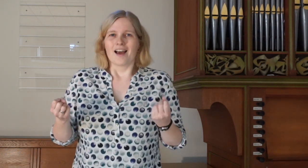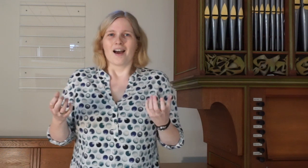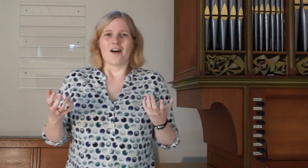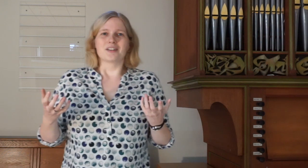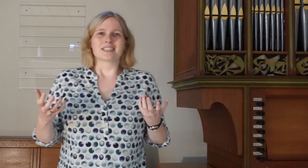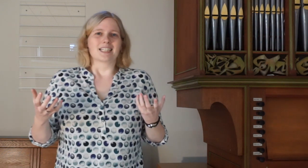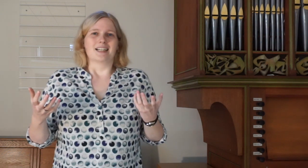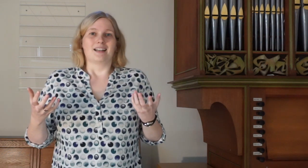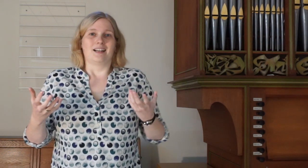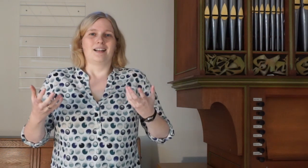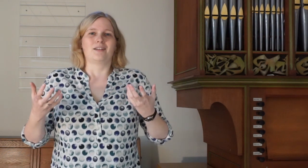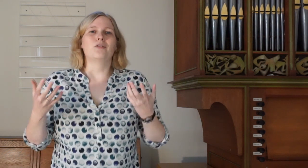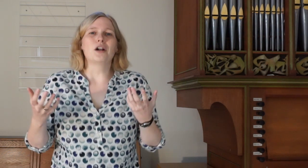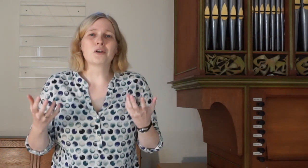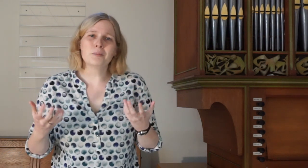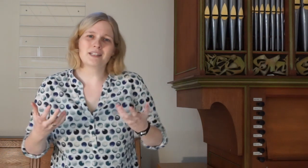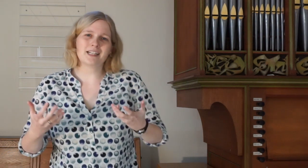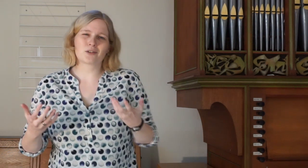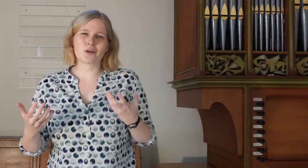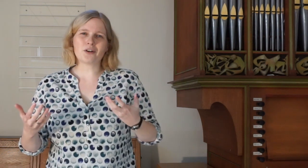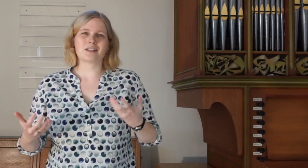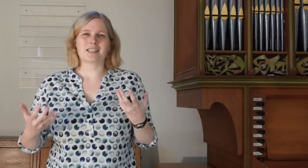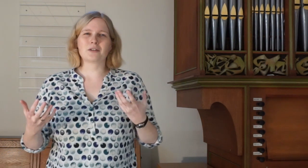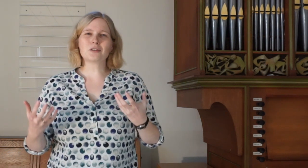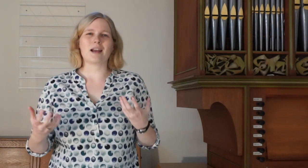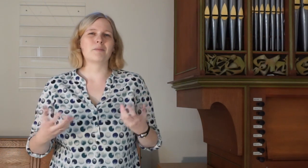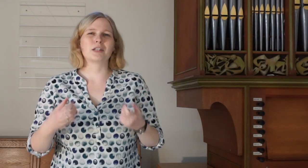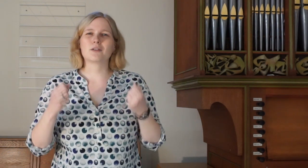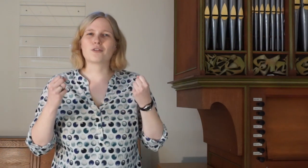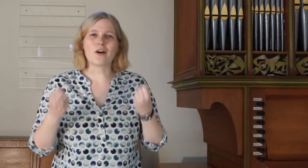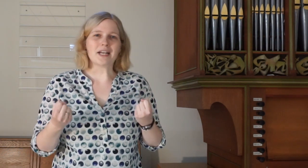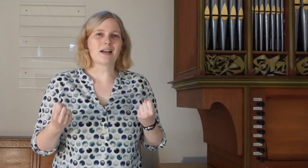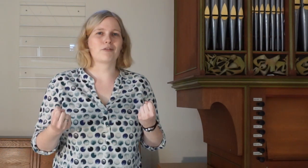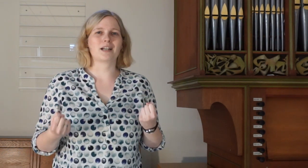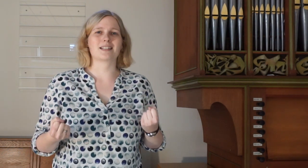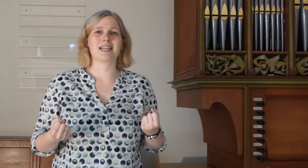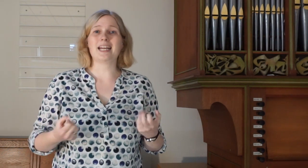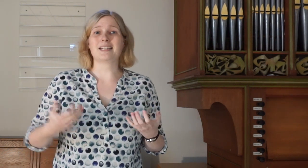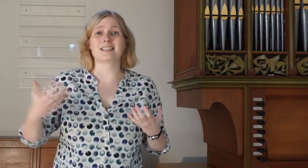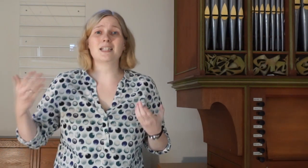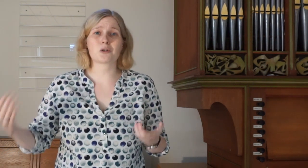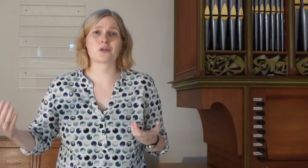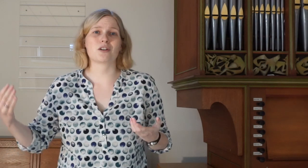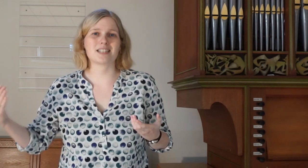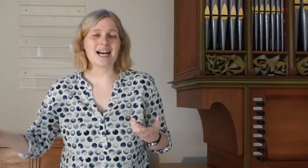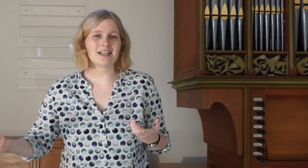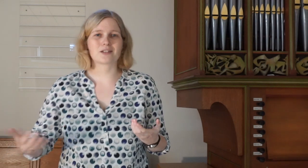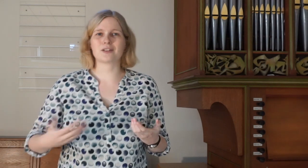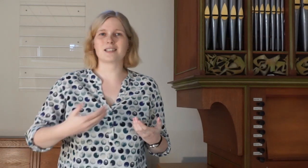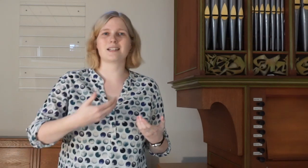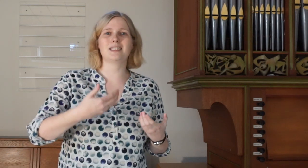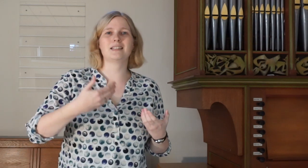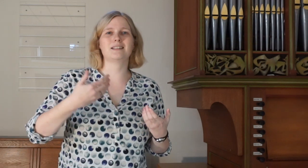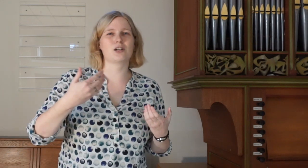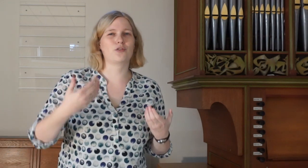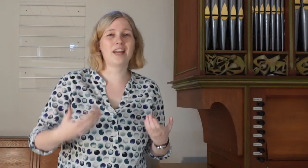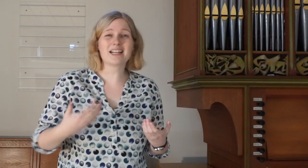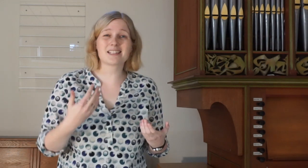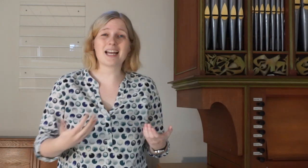Und sie wollen unbedingt zurück nach Jerusalem und ihren Freunden davon erzählen, dass Jesus noch da ist und dass er sie in dieser schweren Zeit